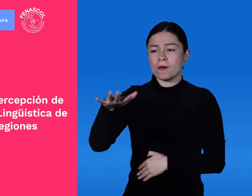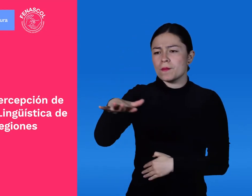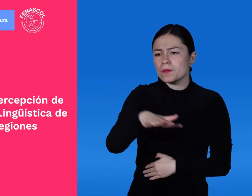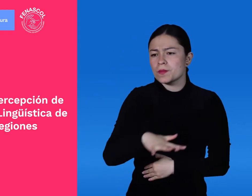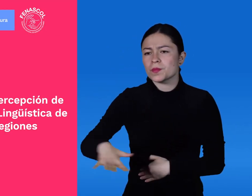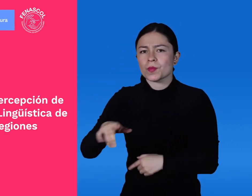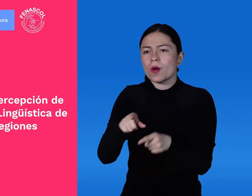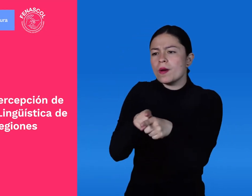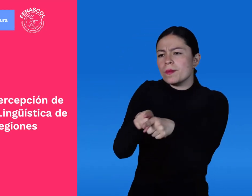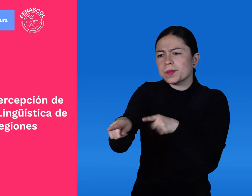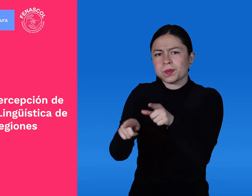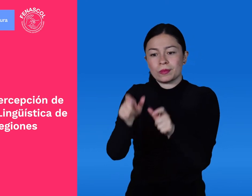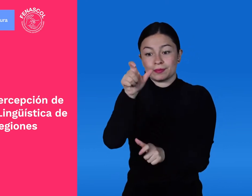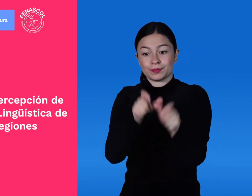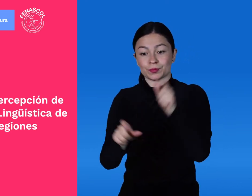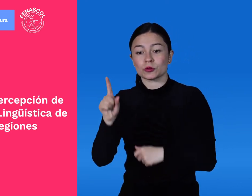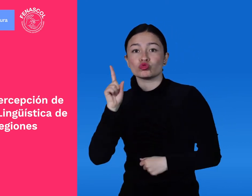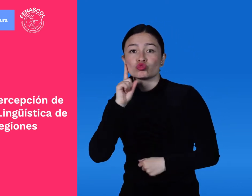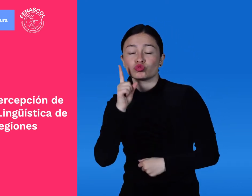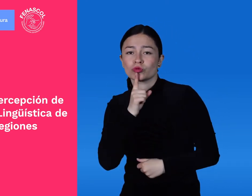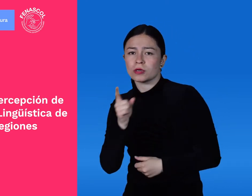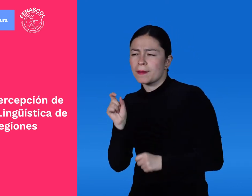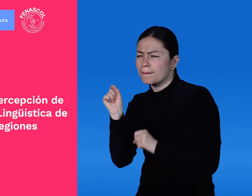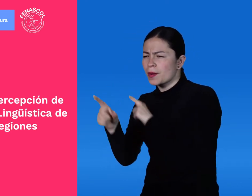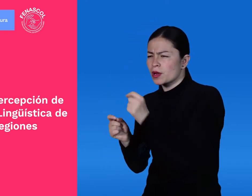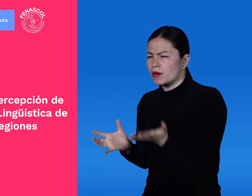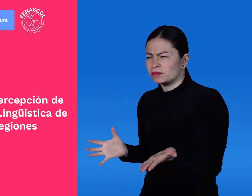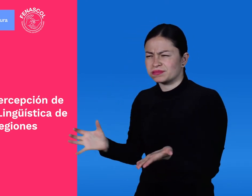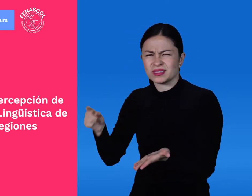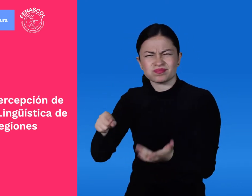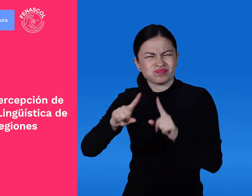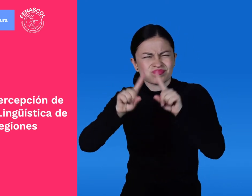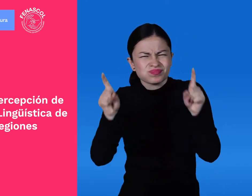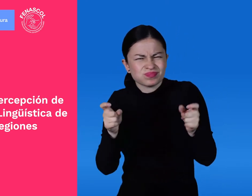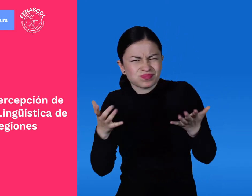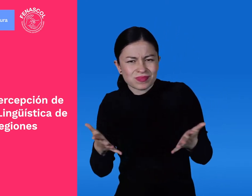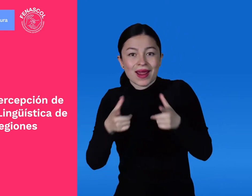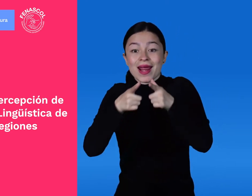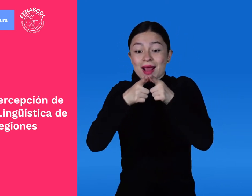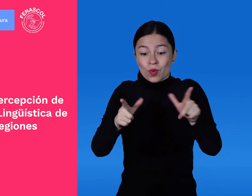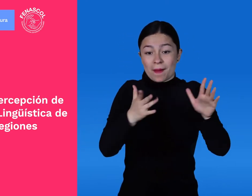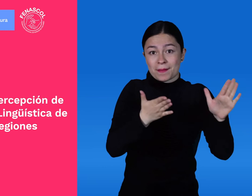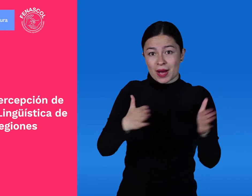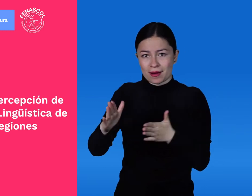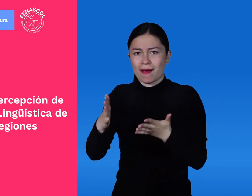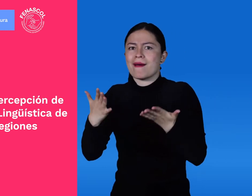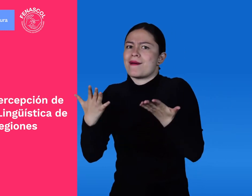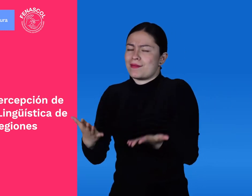En diferentes regiones del país, se aplicó la encuesta de percepción de la